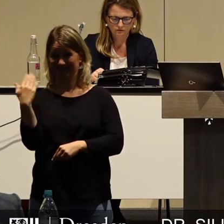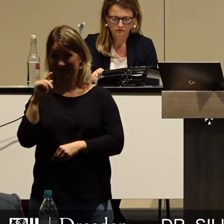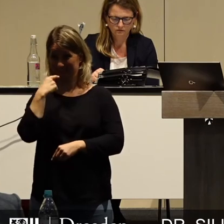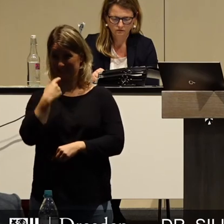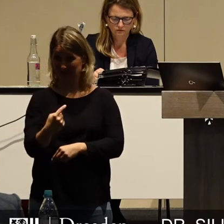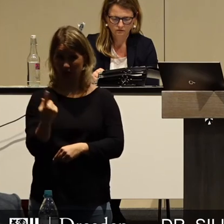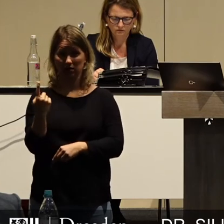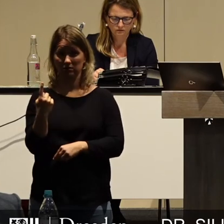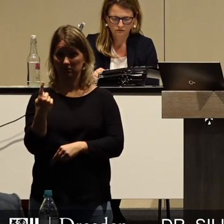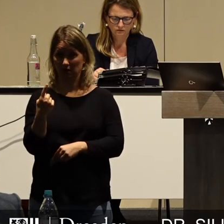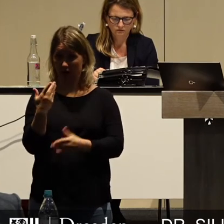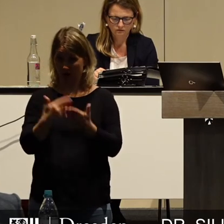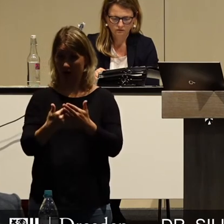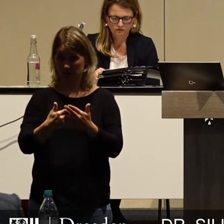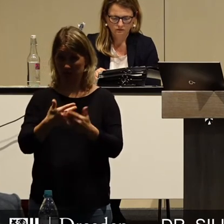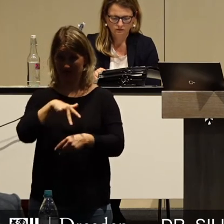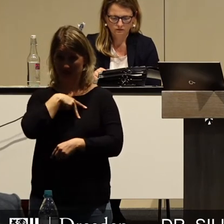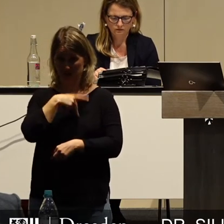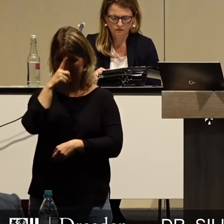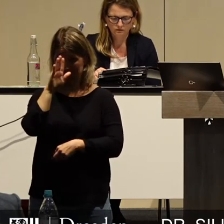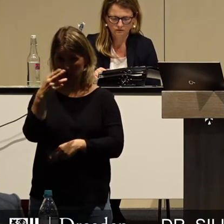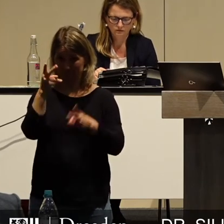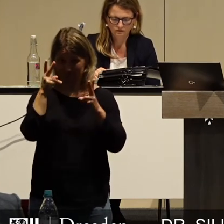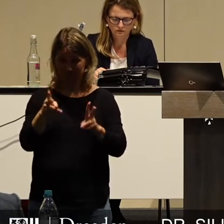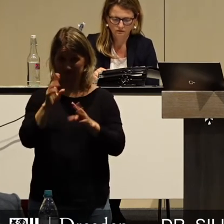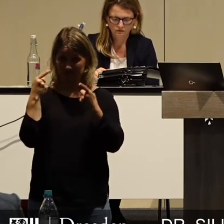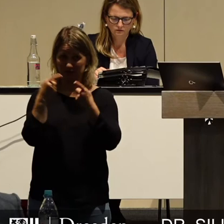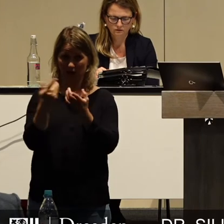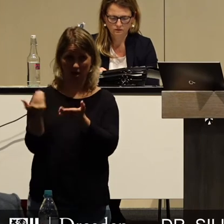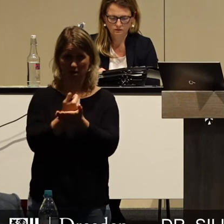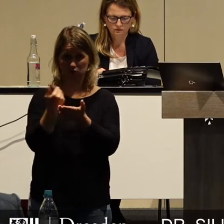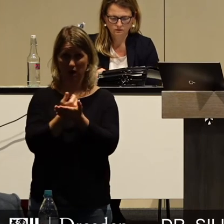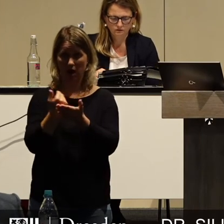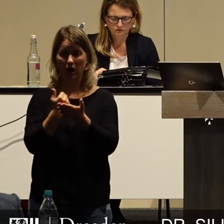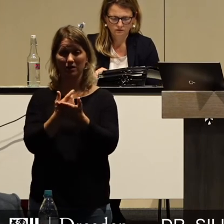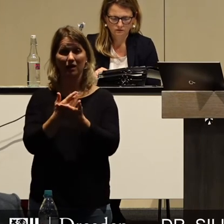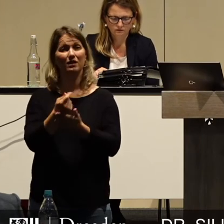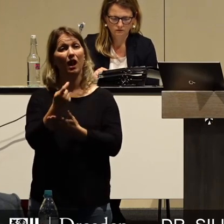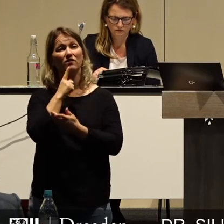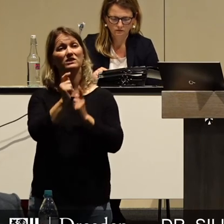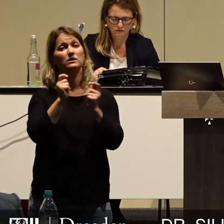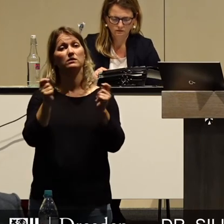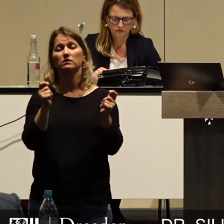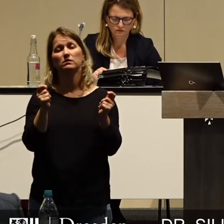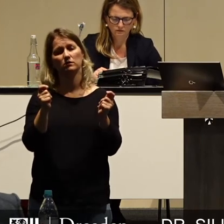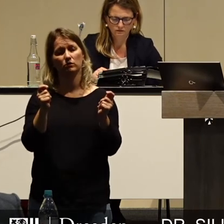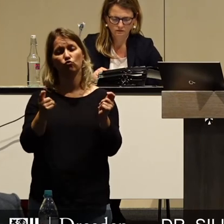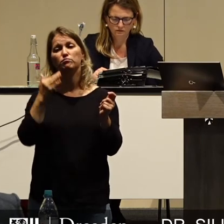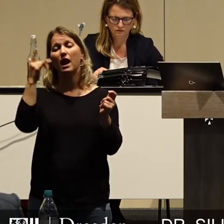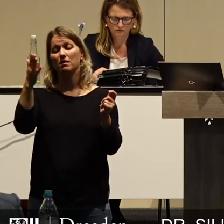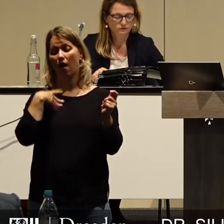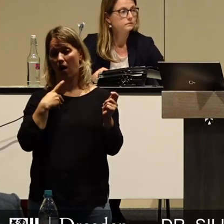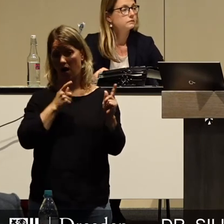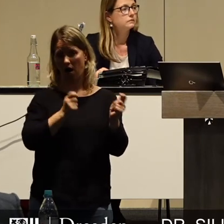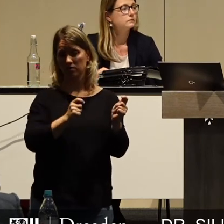ernst nehmen, wenn Sie wirklich sparen wollen, wenn Sie wirklich das Geld vernünftig verteilen wollen, dann stimmen Sie sicher in Zukunft unseren Anträgen im